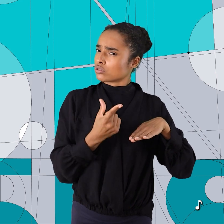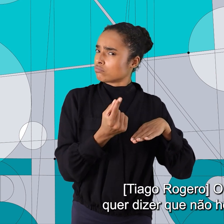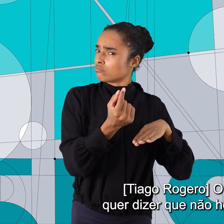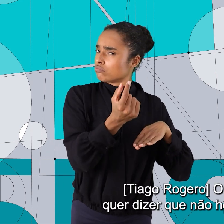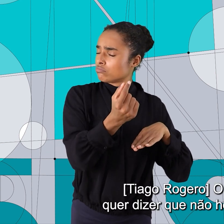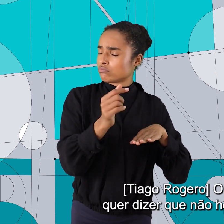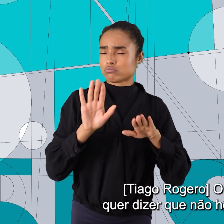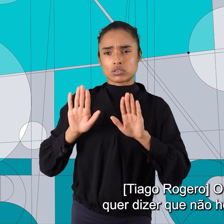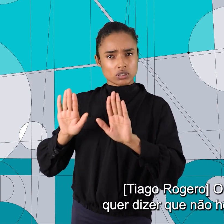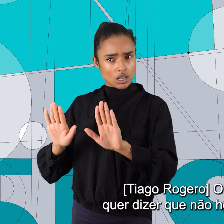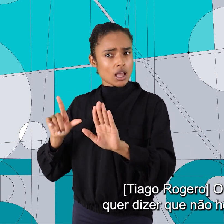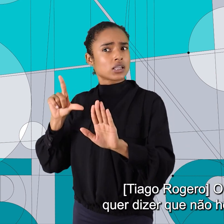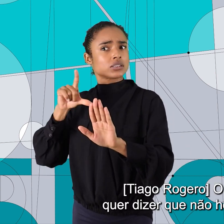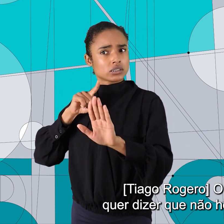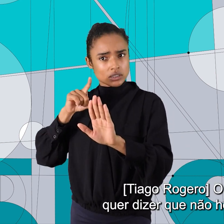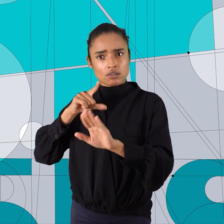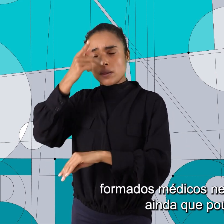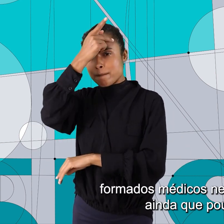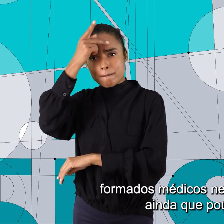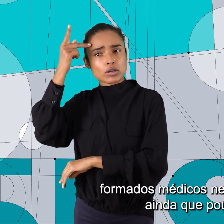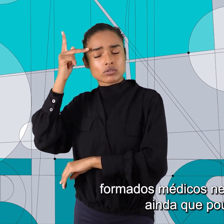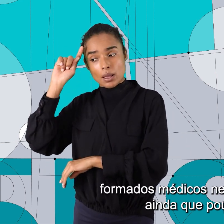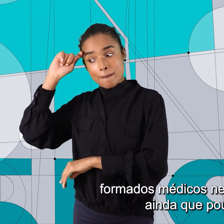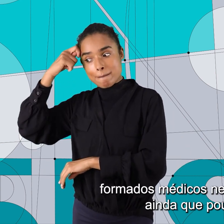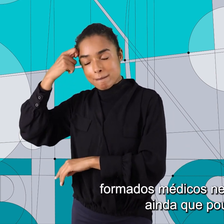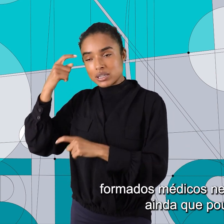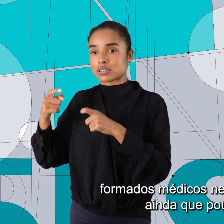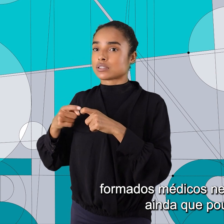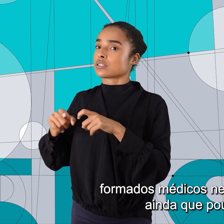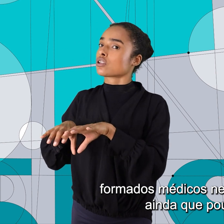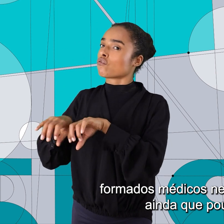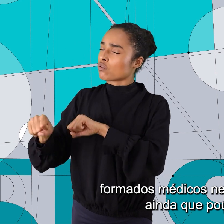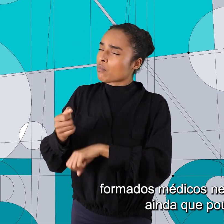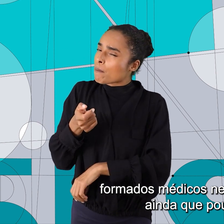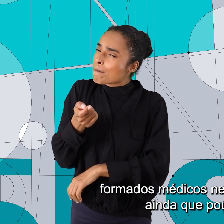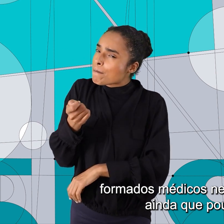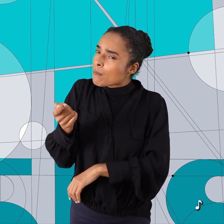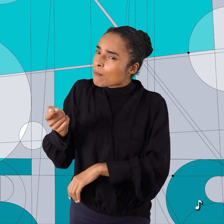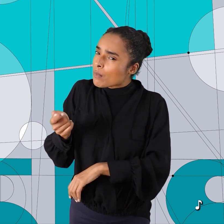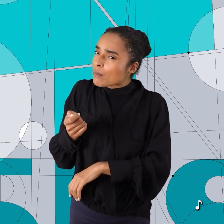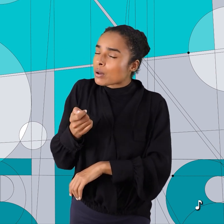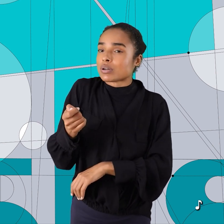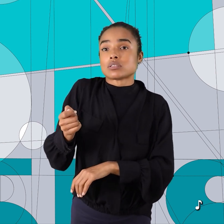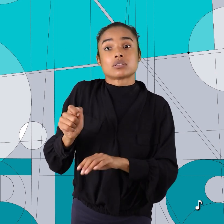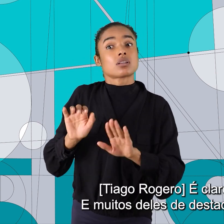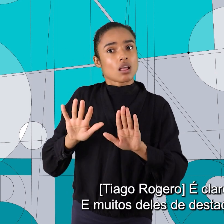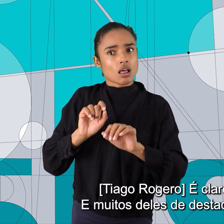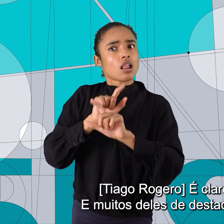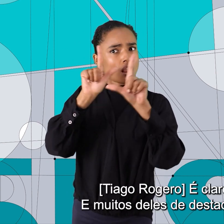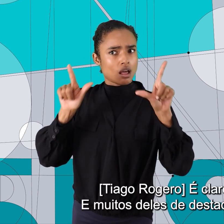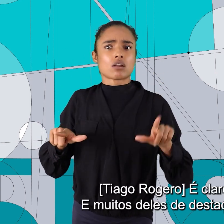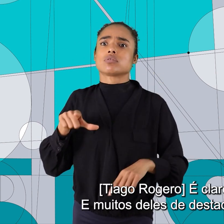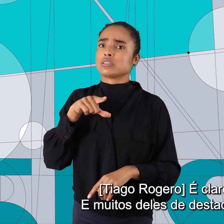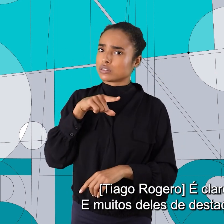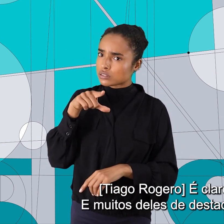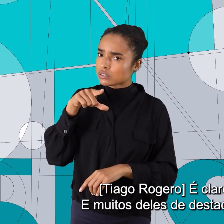O que não quer dizer que não houve negros formados médicos nesse período, ainda que poucos. É claro